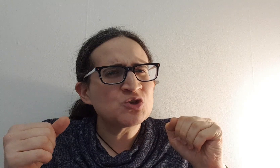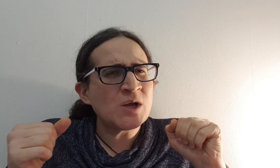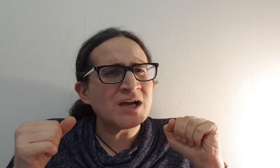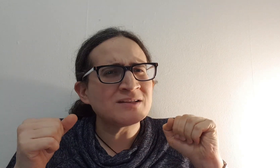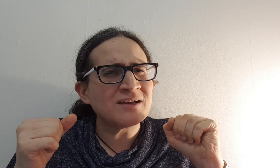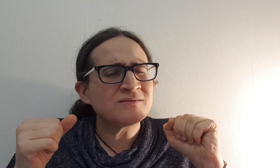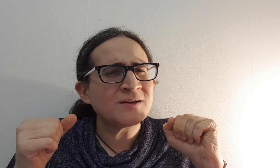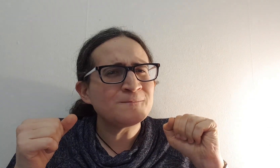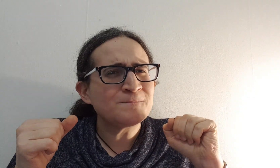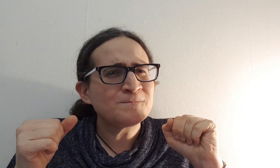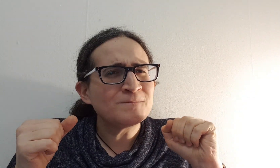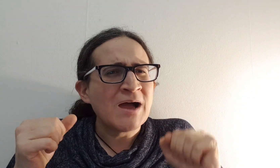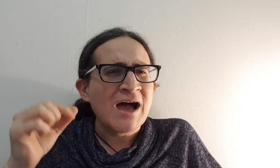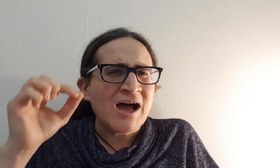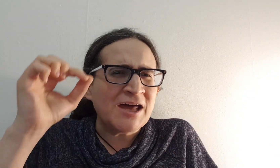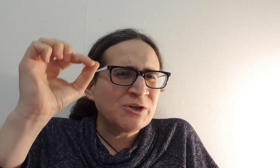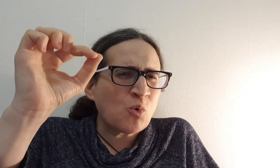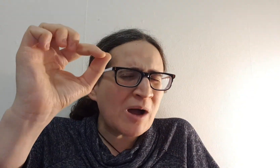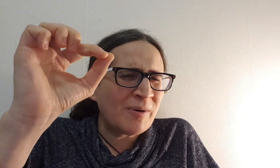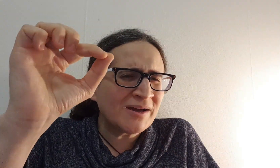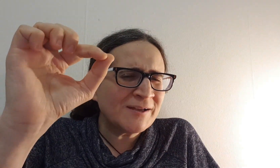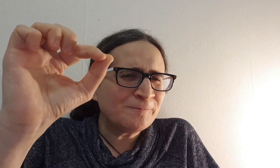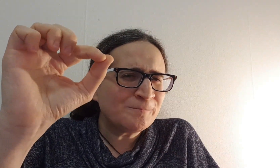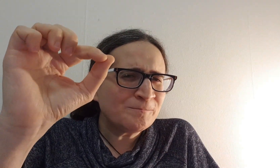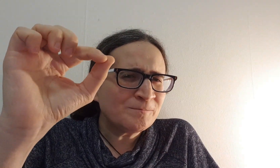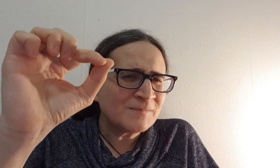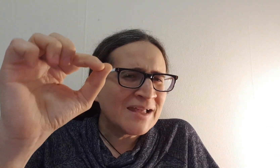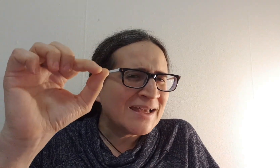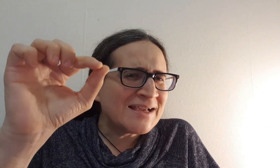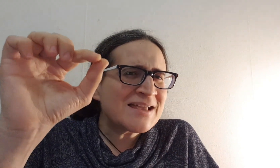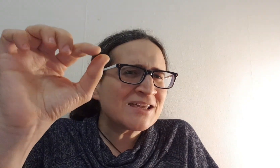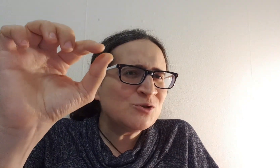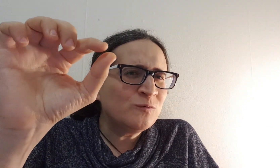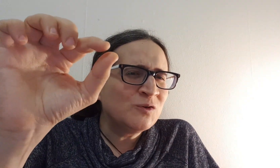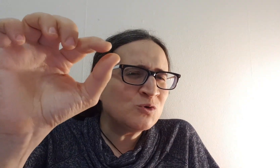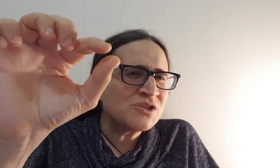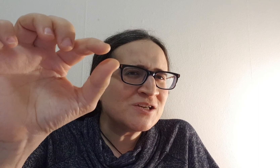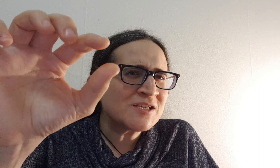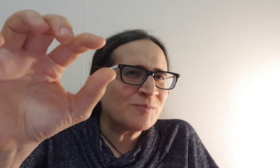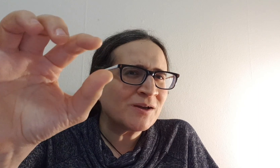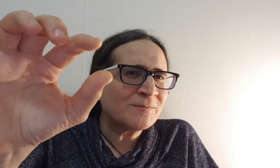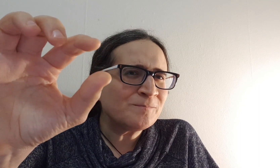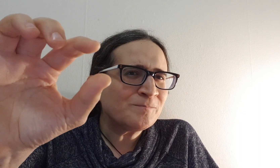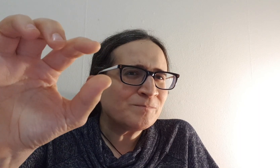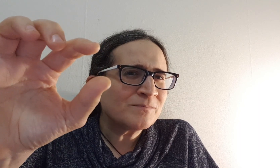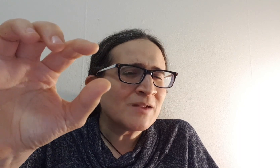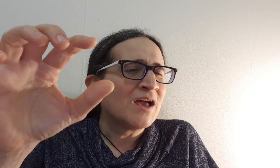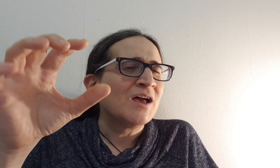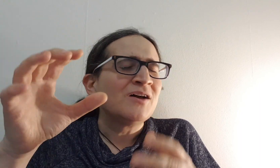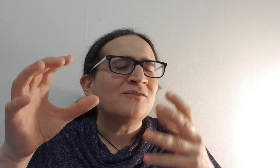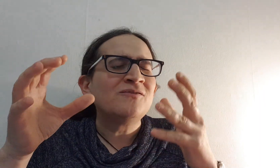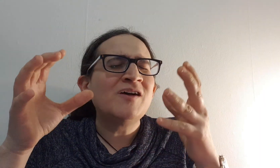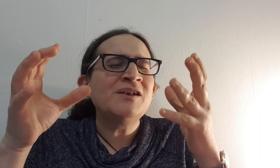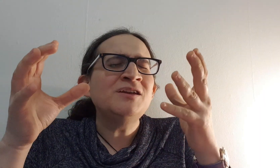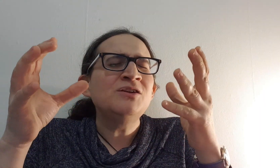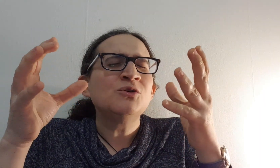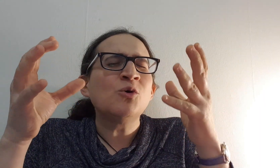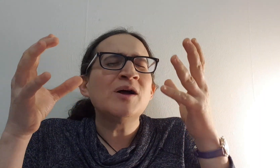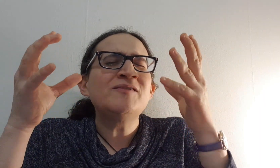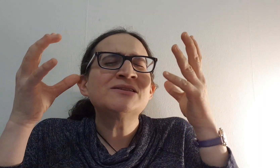שולחת אהבה אני רואה בכם את החיוביות שיש בכם ואני אוהבת